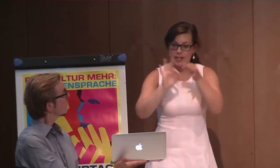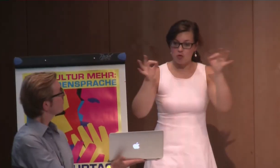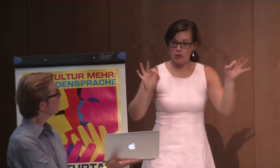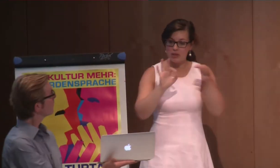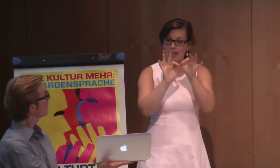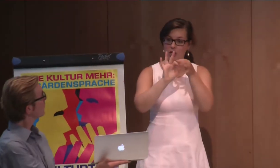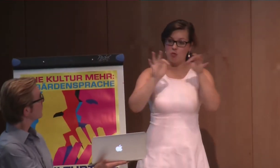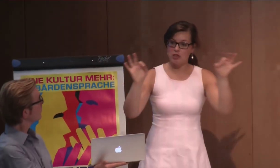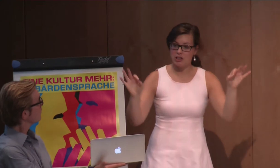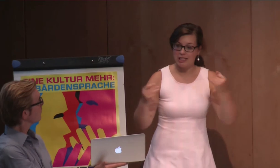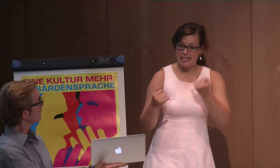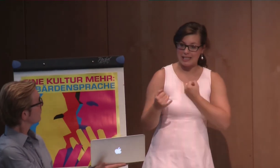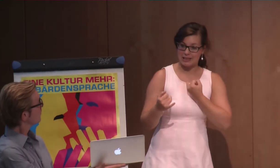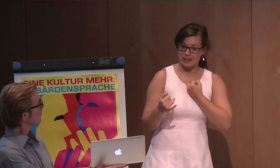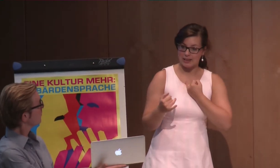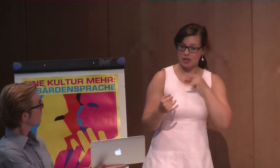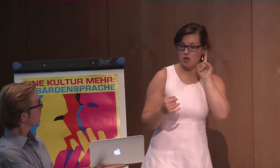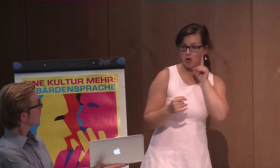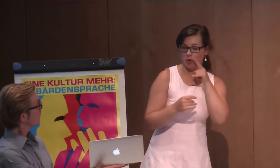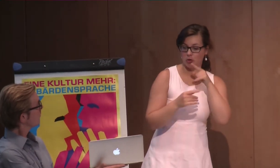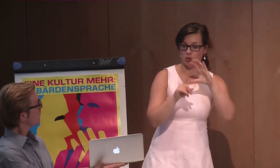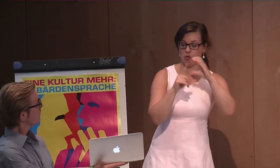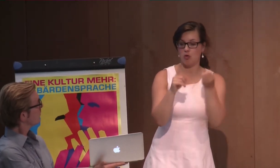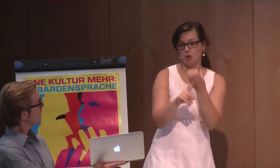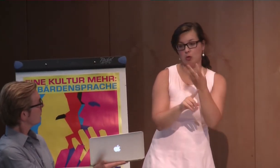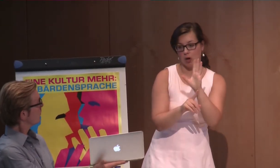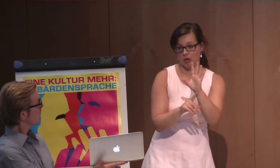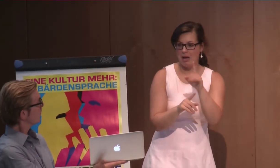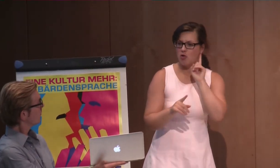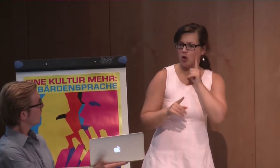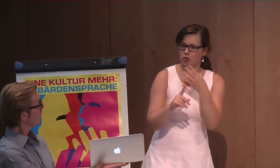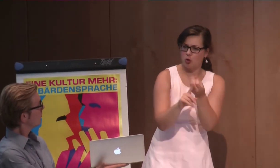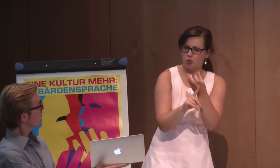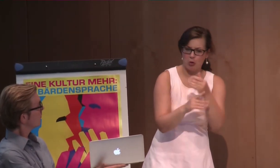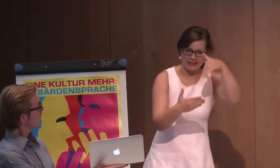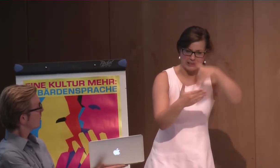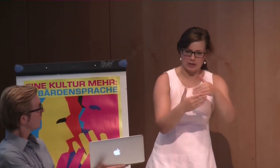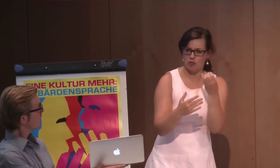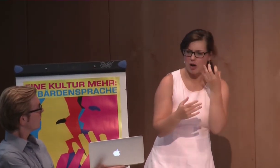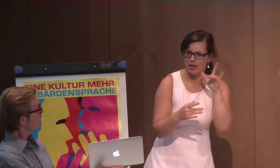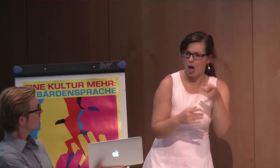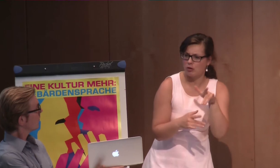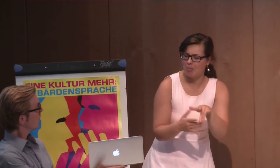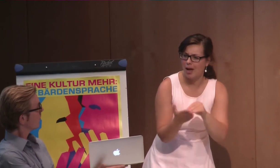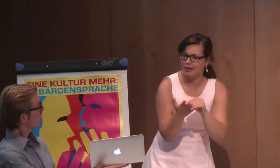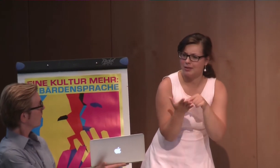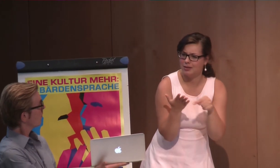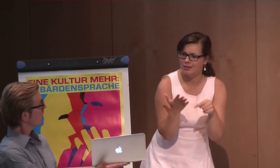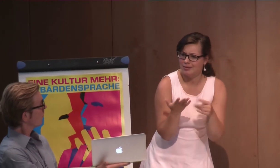Und der zweite Punkt ist die Formulierung der Identität. Also Gehörlosenkultur und Identität. Also das gehört praktisch zusammen. Wenn man